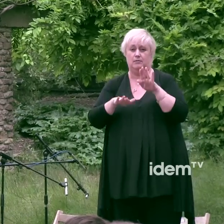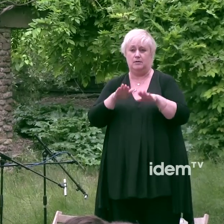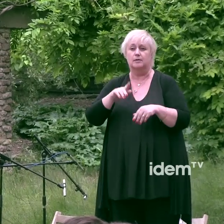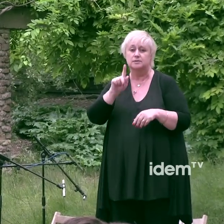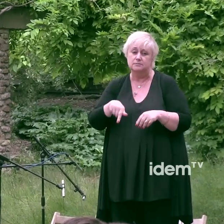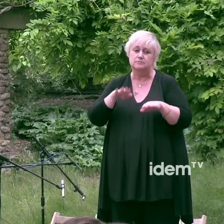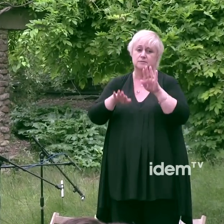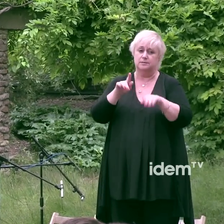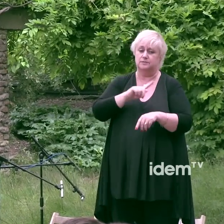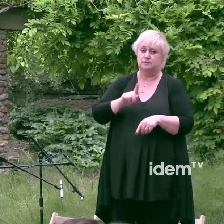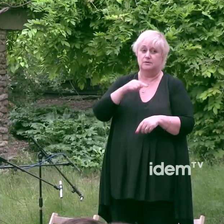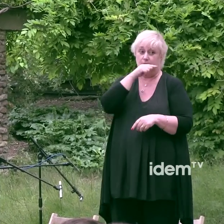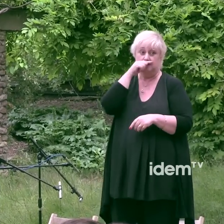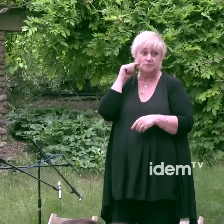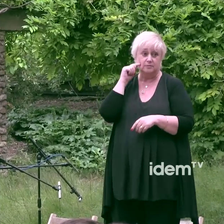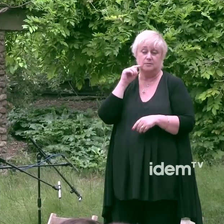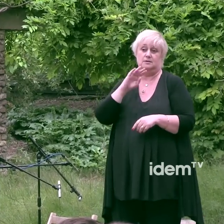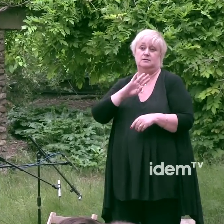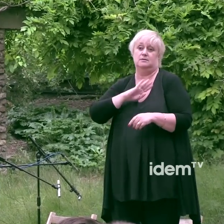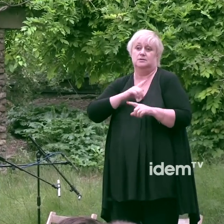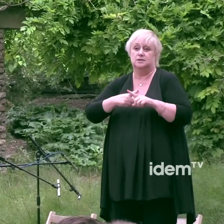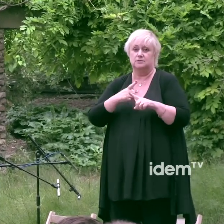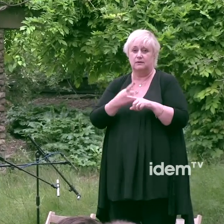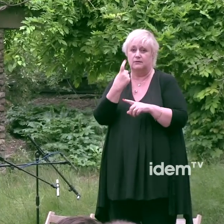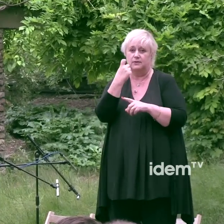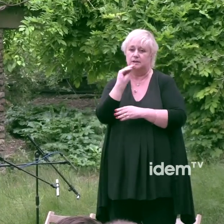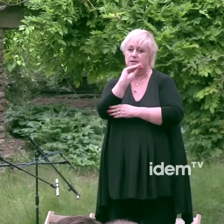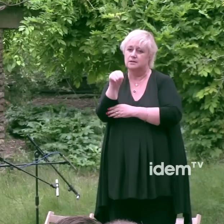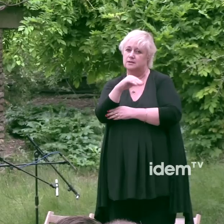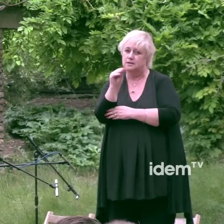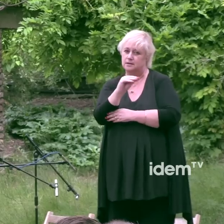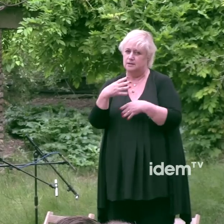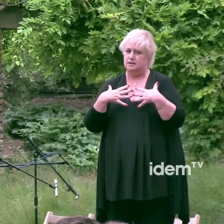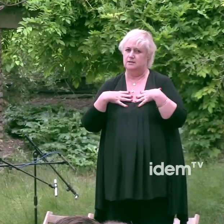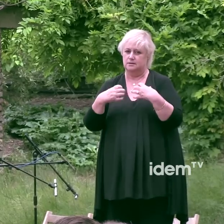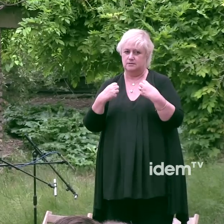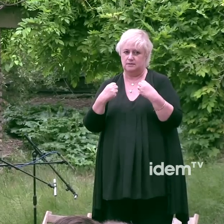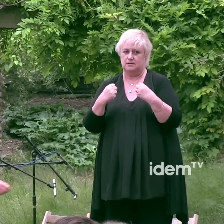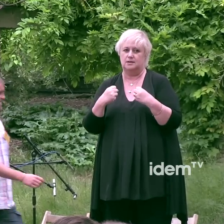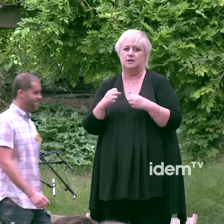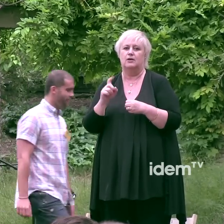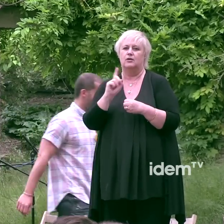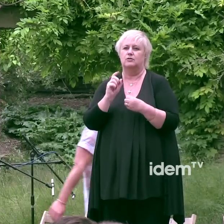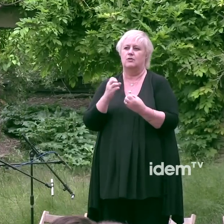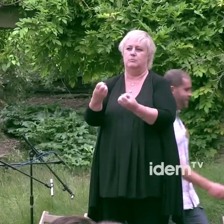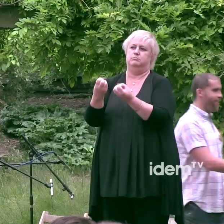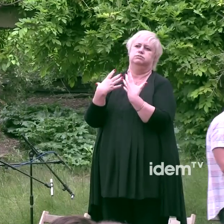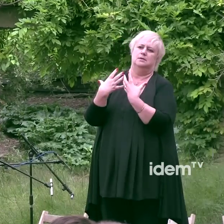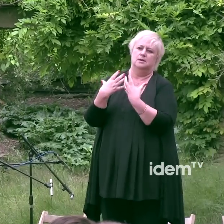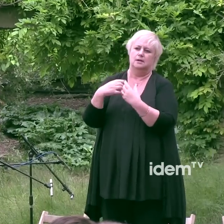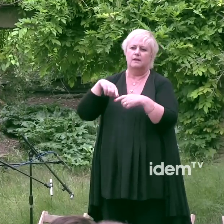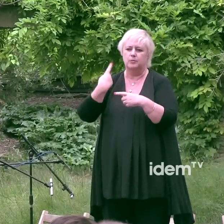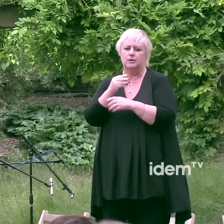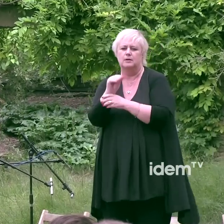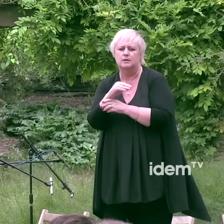als homes homosexuals i a una atenció sanitària adequada a un grup de població en el risc de contraure una infecció tan greu i incurable